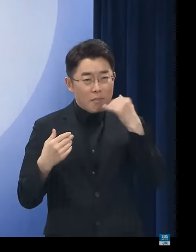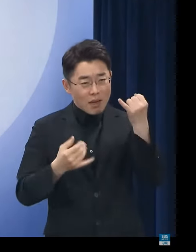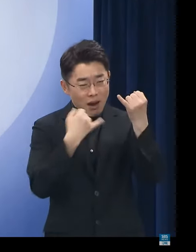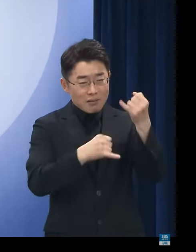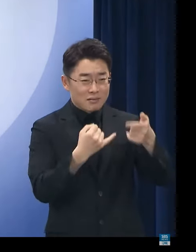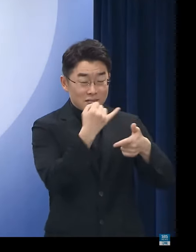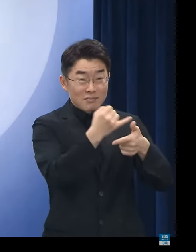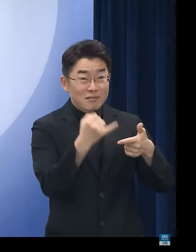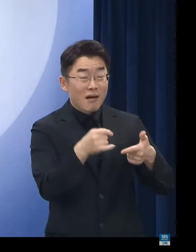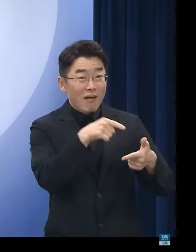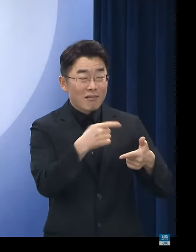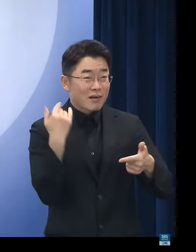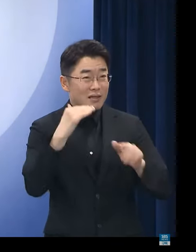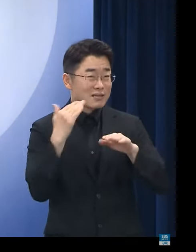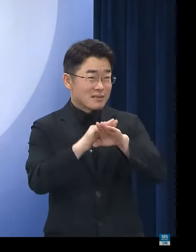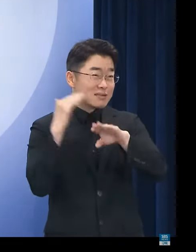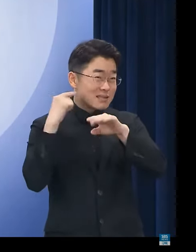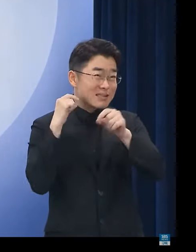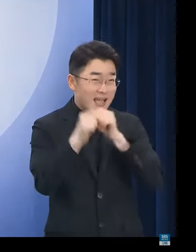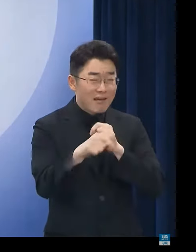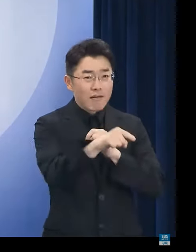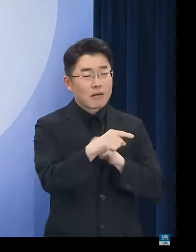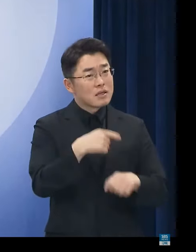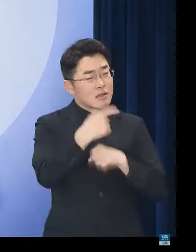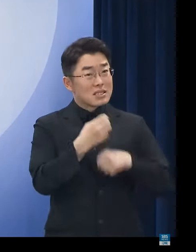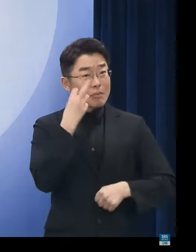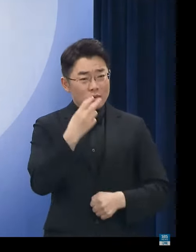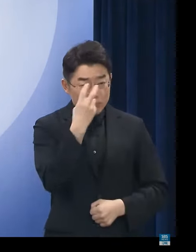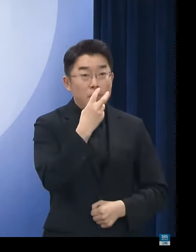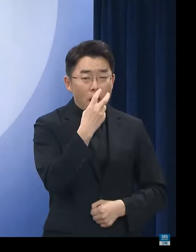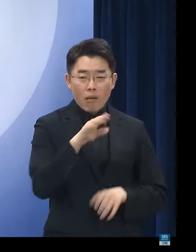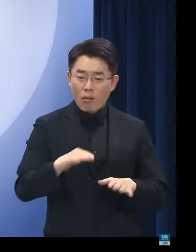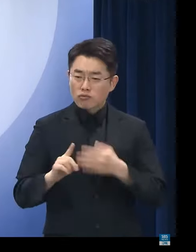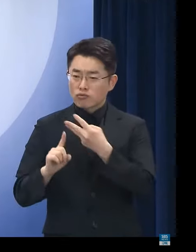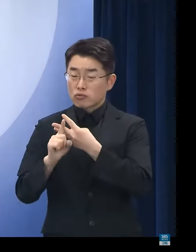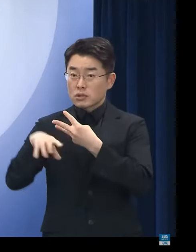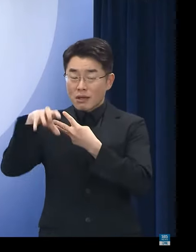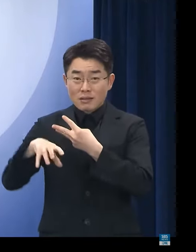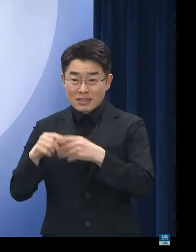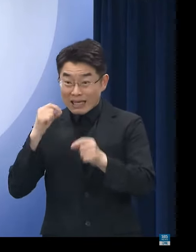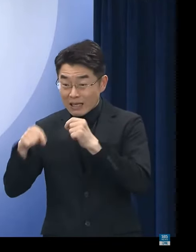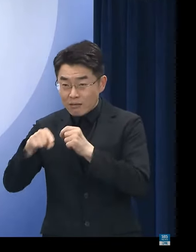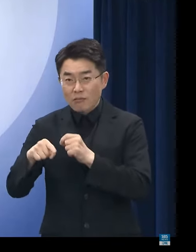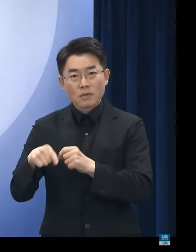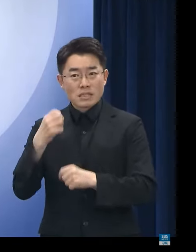수사했지만 구리 대규모 전세사기 사건은 4개월 만에 수사하는 등 진전이 있었습니다.